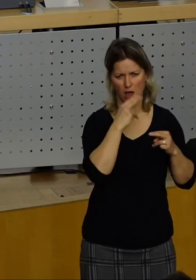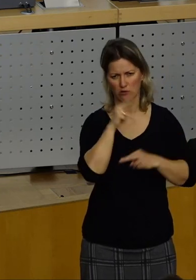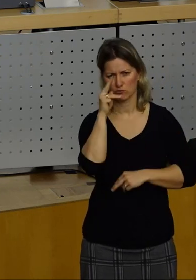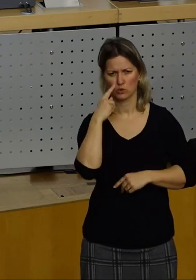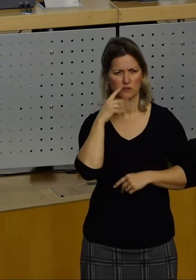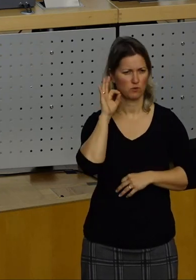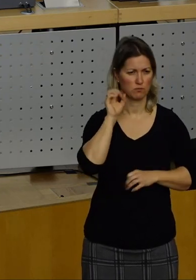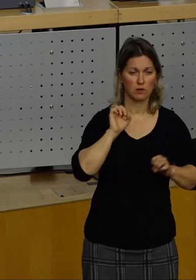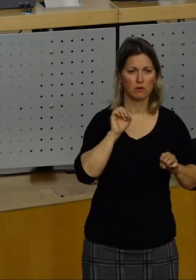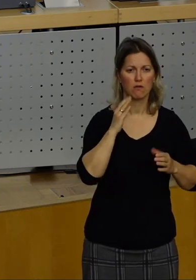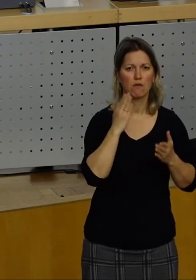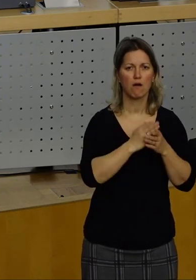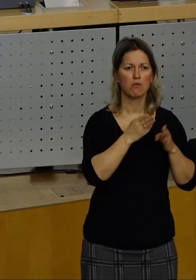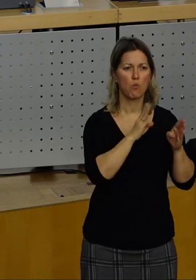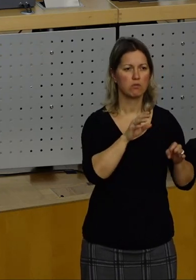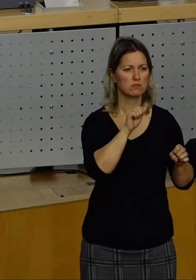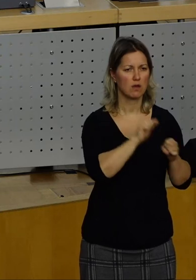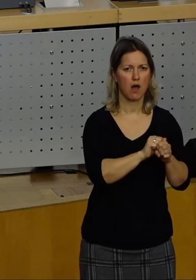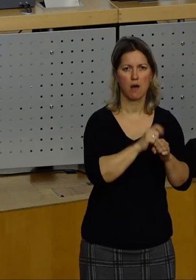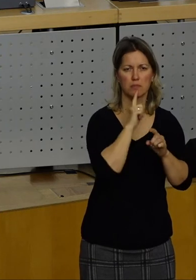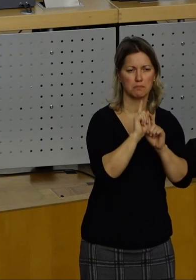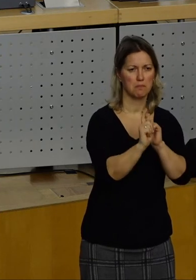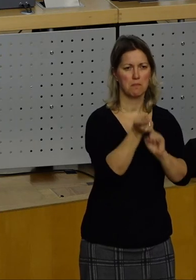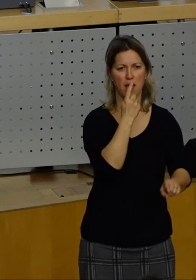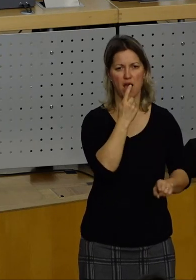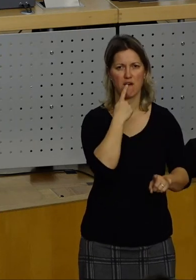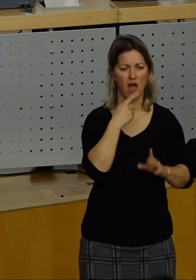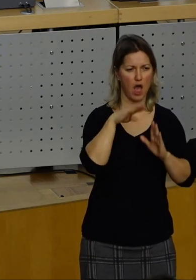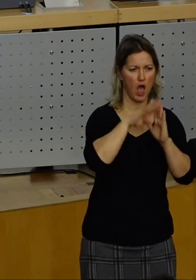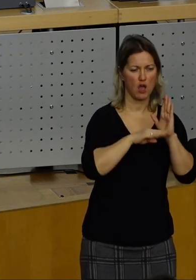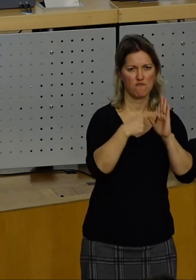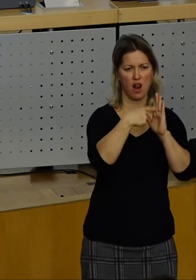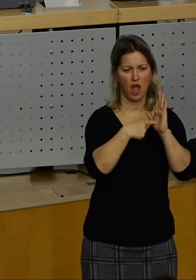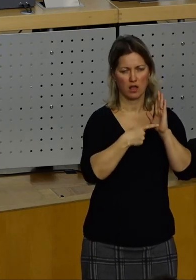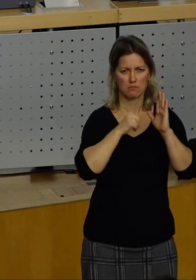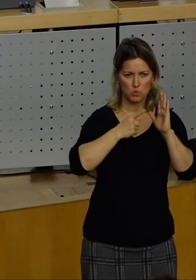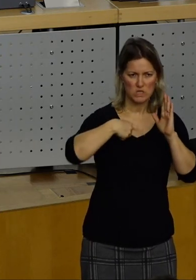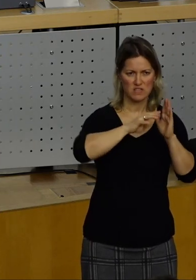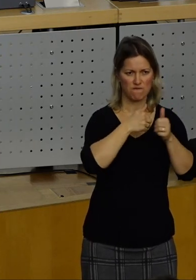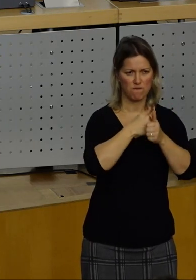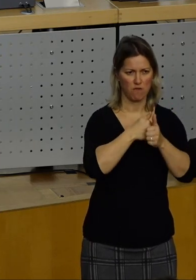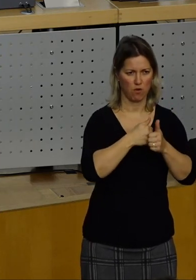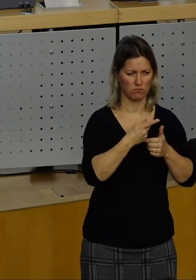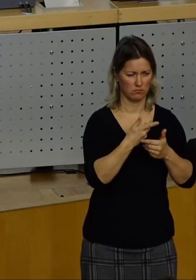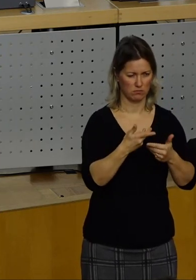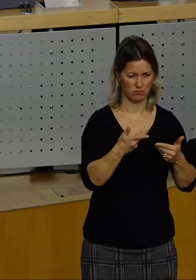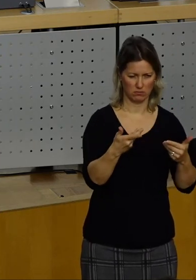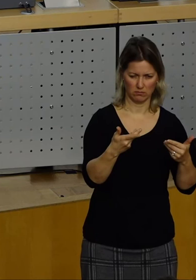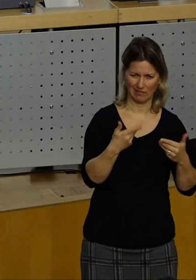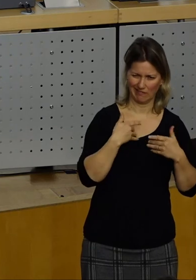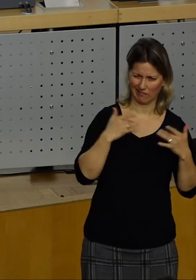und dann vom Ordnungsamt mit vollkommen unsinnigen Auflagen belegt werden. Das empfinden die aus